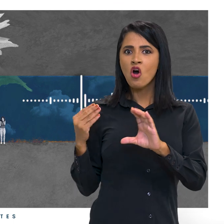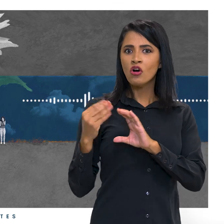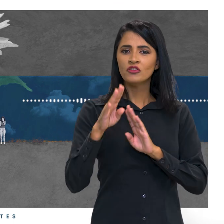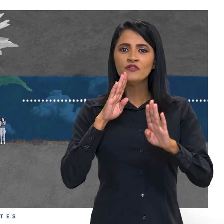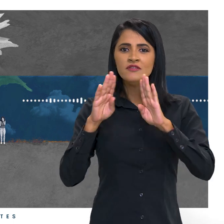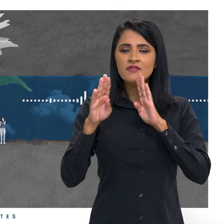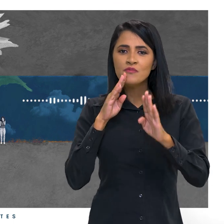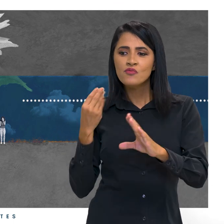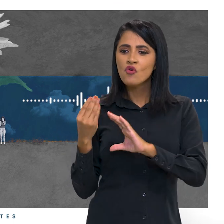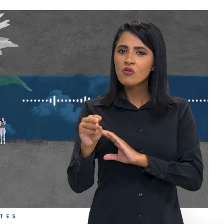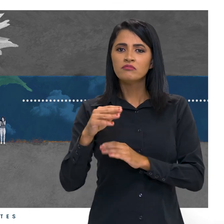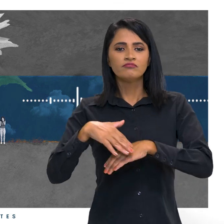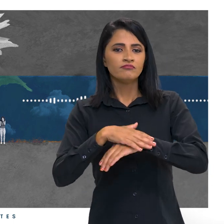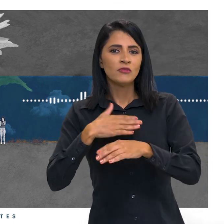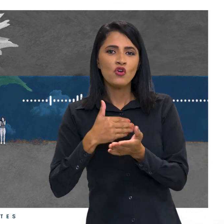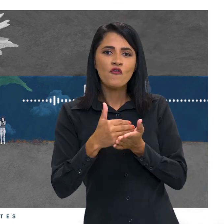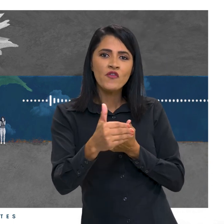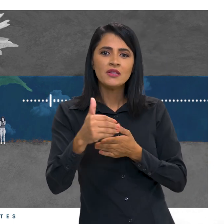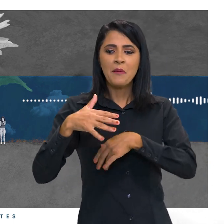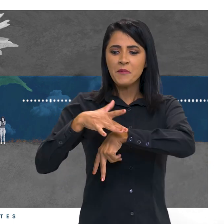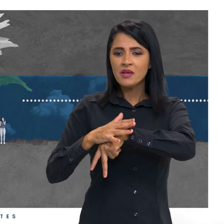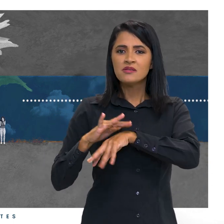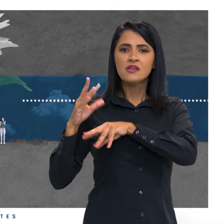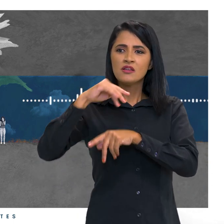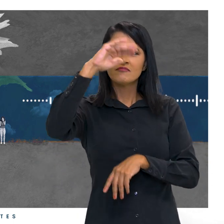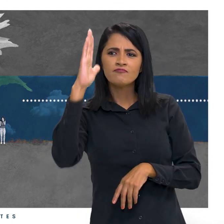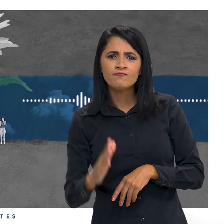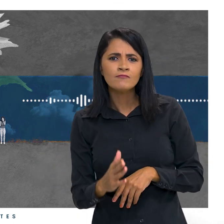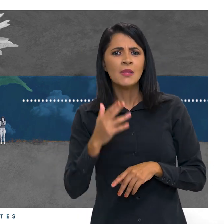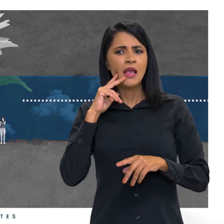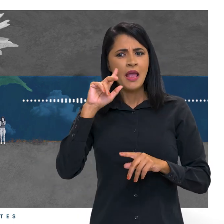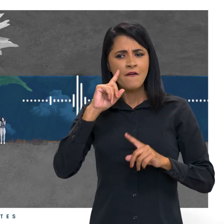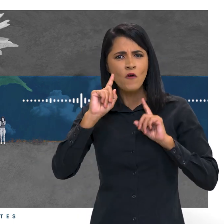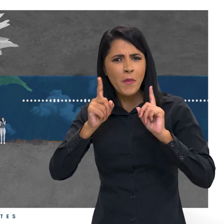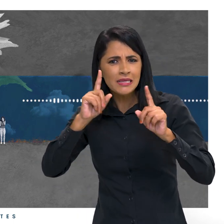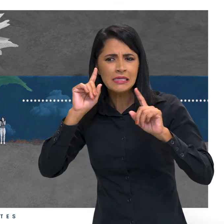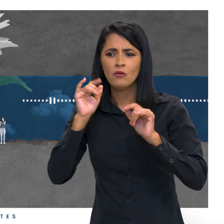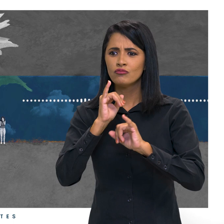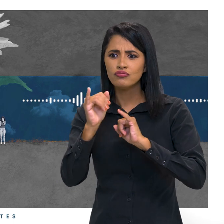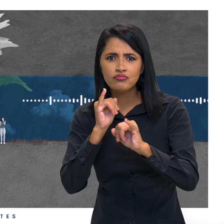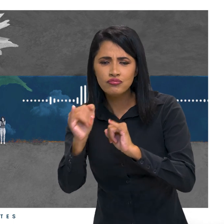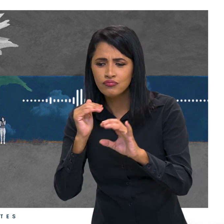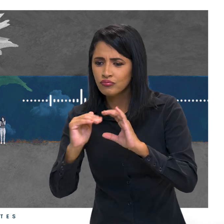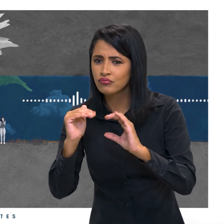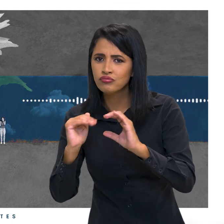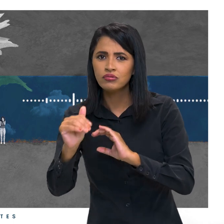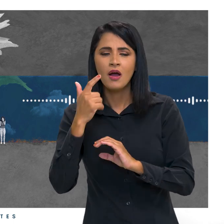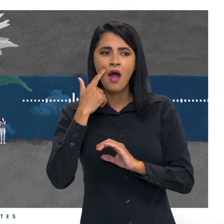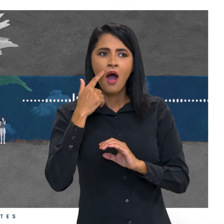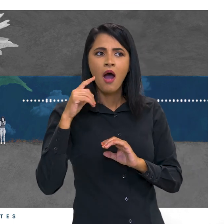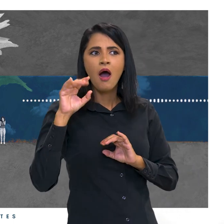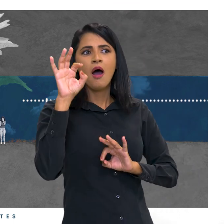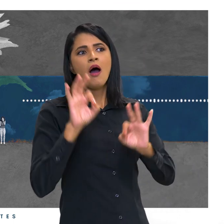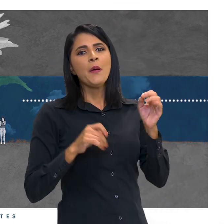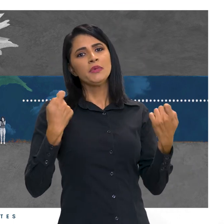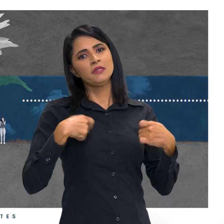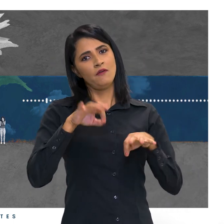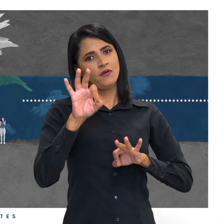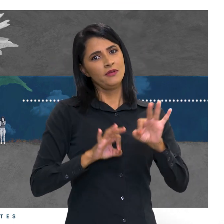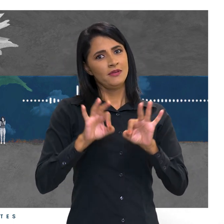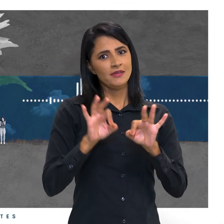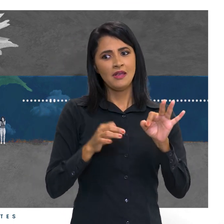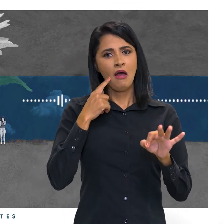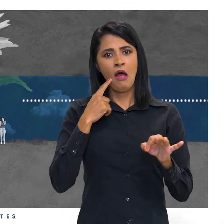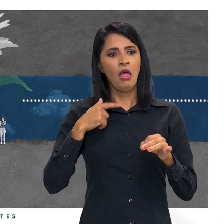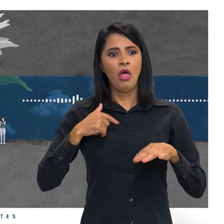Comecei a conversar com pacientes do país todo e comecei a mandar informação. E aí eu vi que tinha que ser uma coisa mais organizada, não dava só para sair fazendo